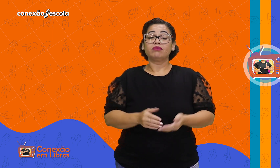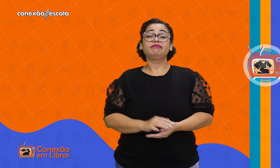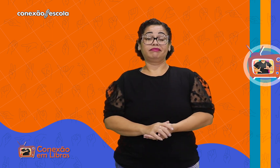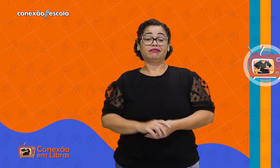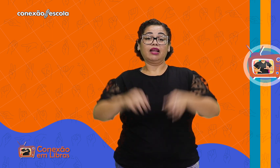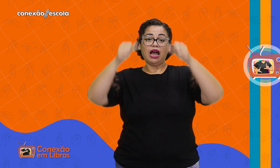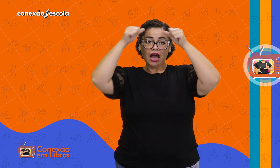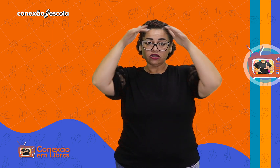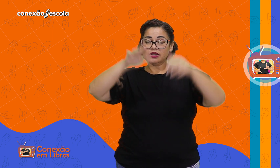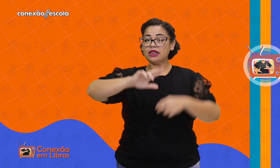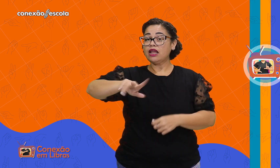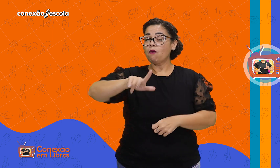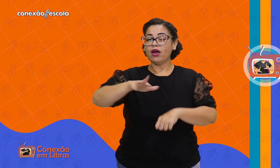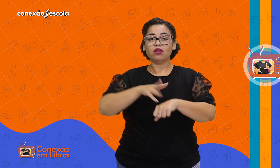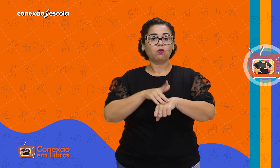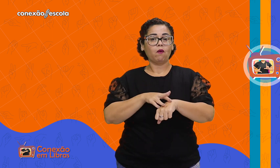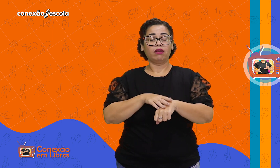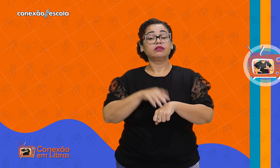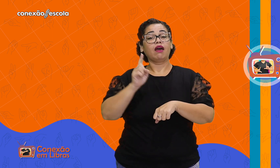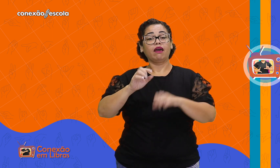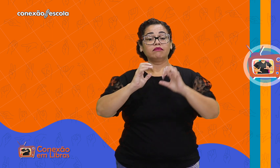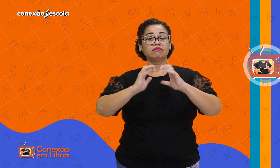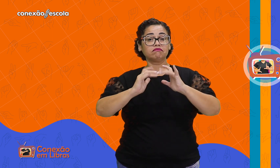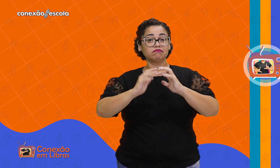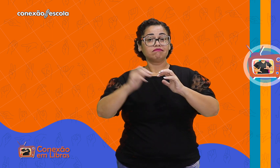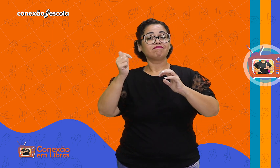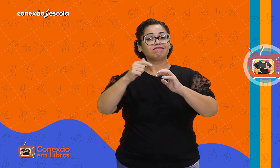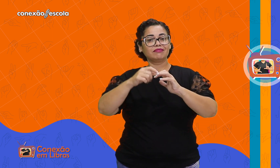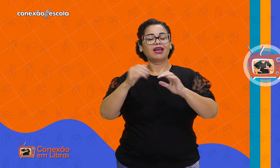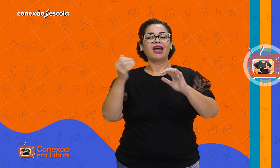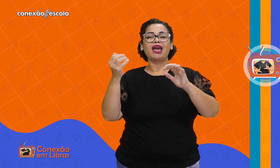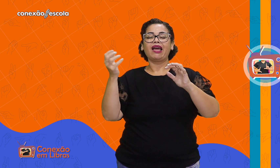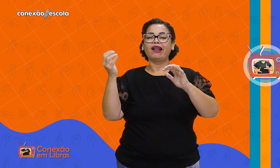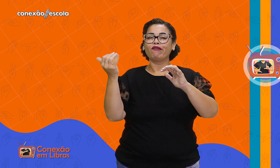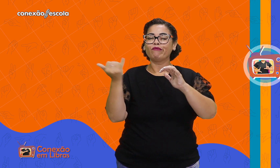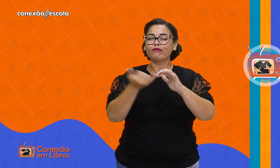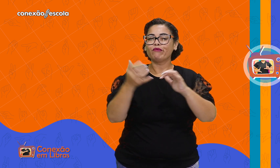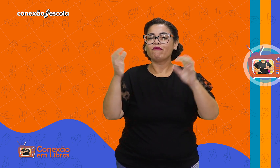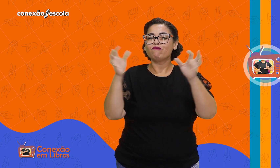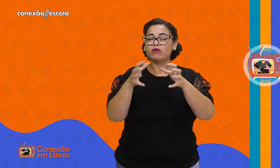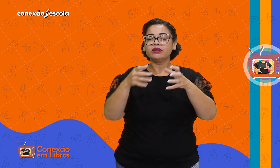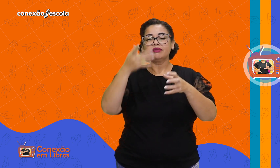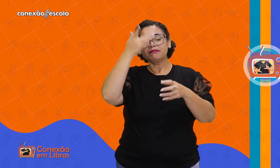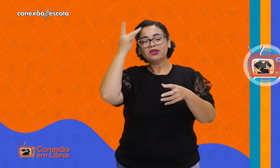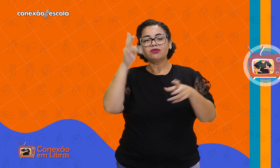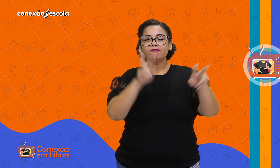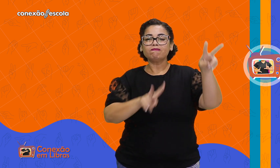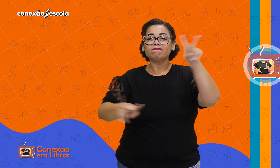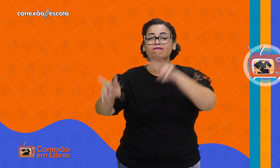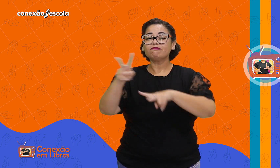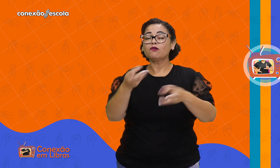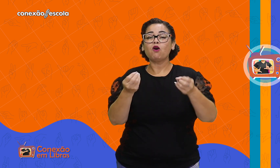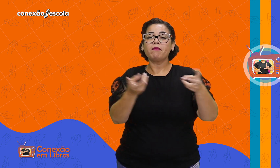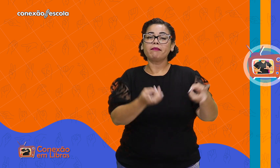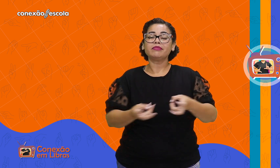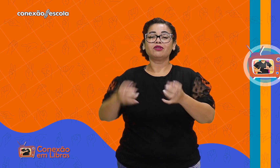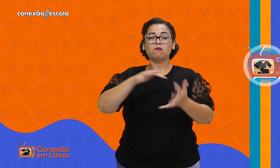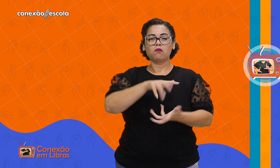O autismo não é uma doença, mas sim uma condição neurológica que influencia a maneira como a pessoa experimenta o mundo.